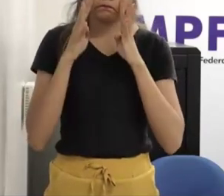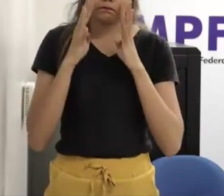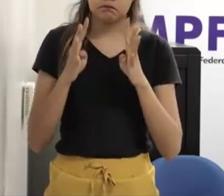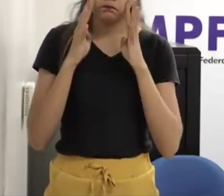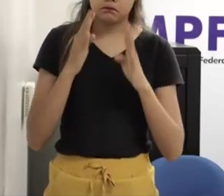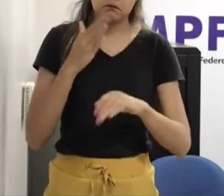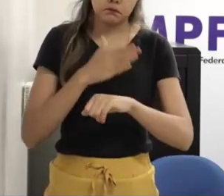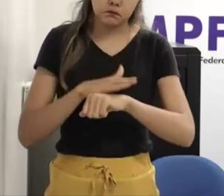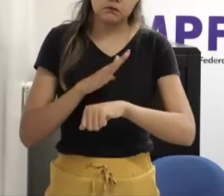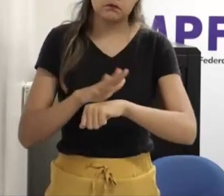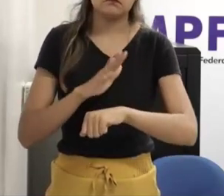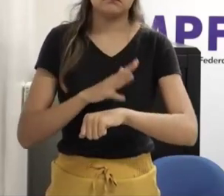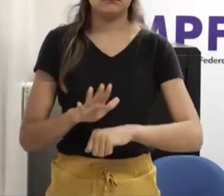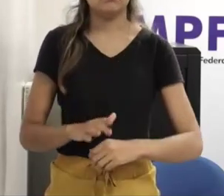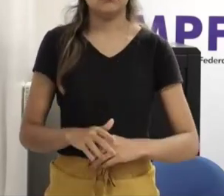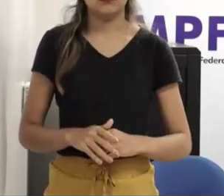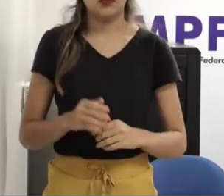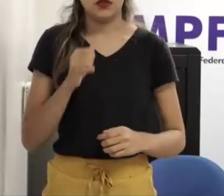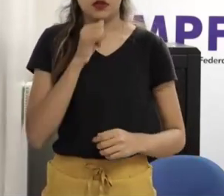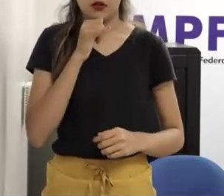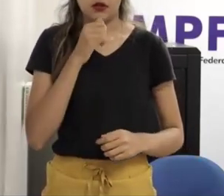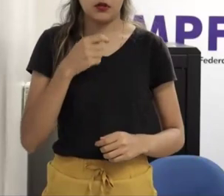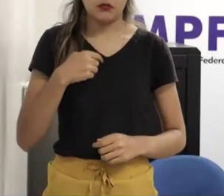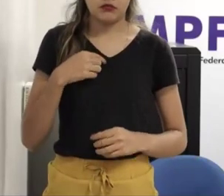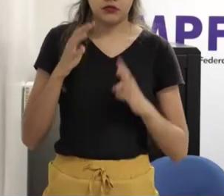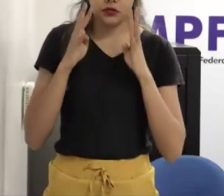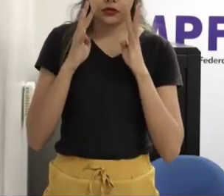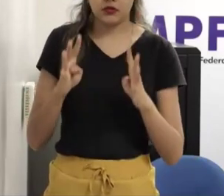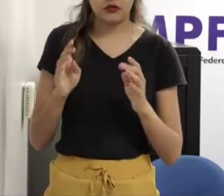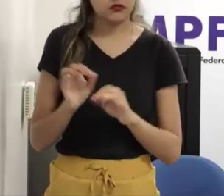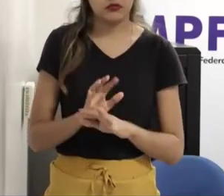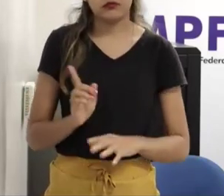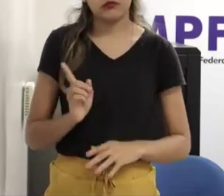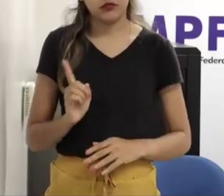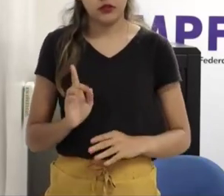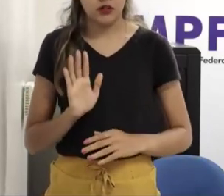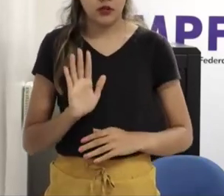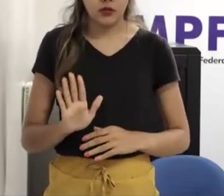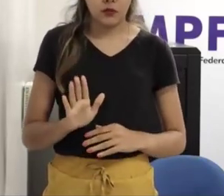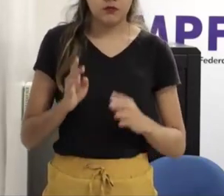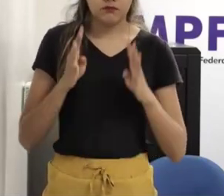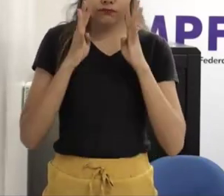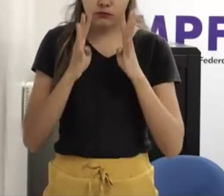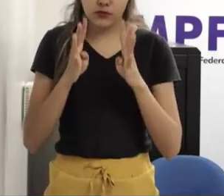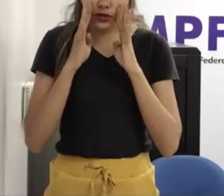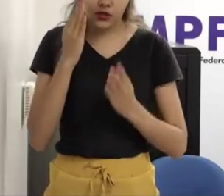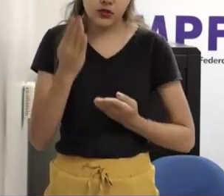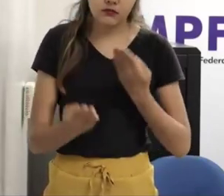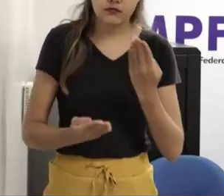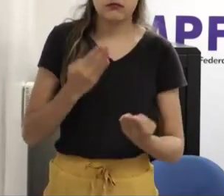eu estar ali mas eu estar ali realmente atentamente né àquela pessoa dedicar o meu tempo